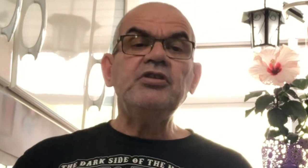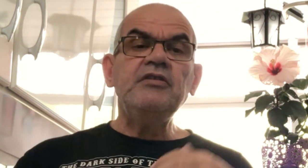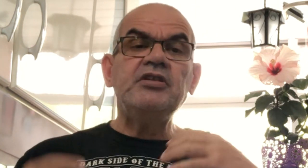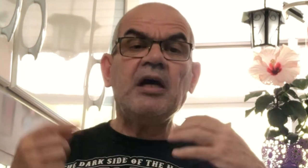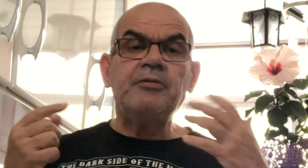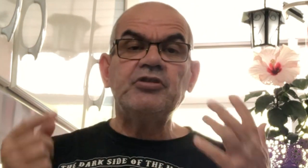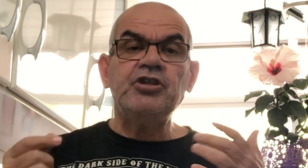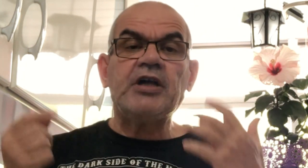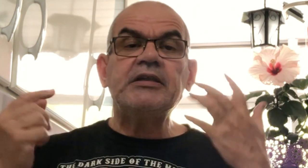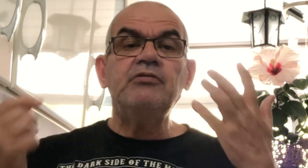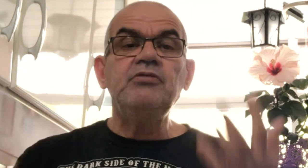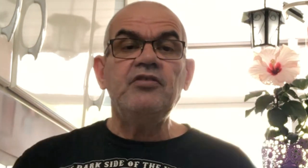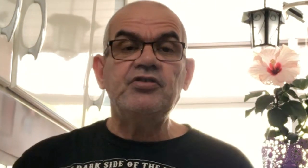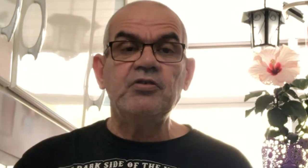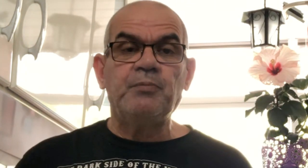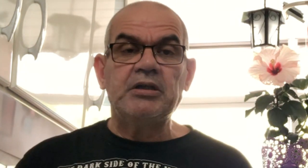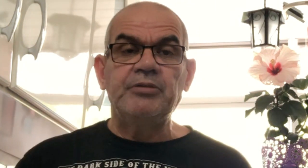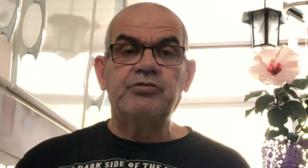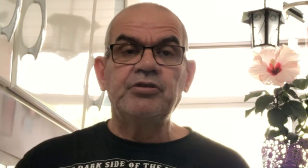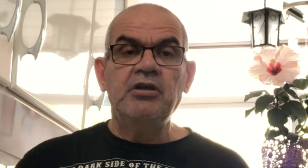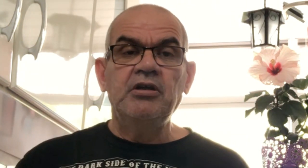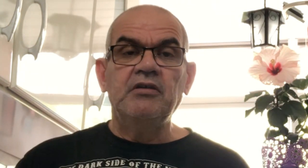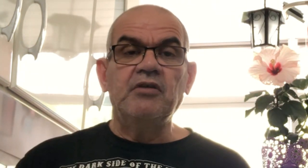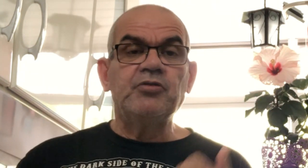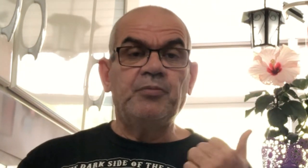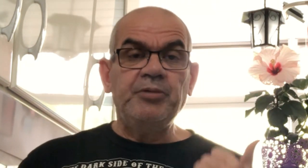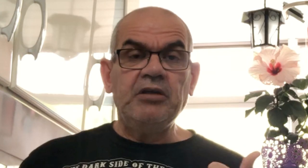ensinar para vocês cada um desses cinco parâmetros. Vamos ao primeiro?